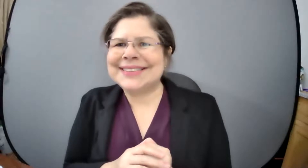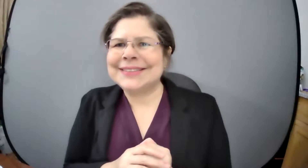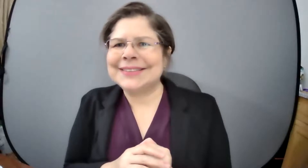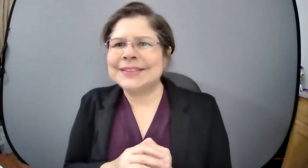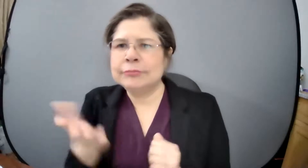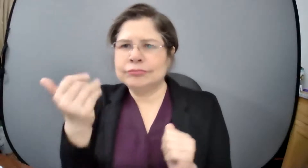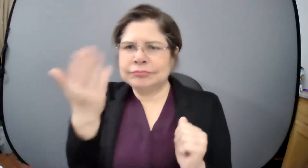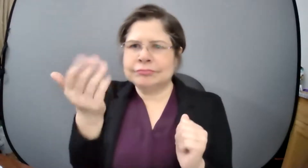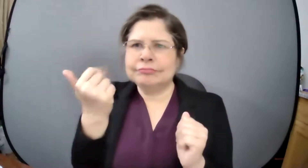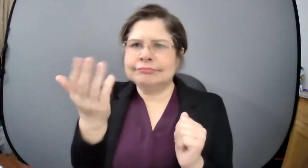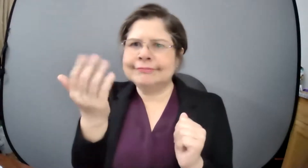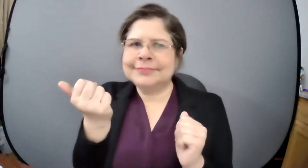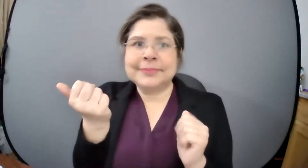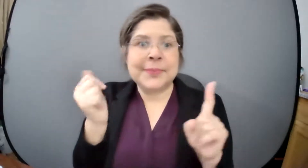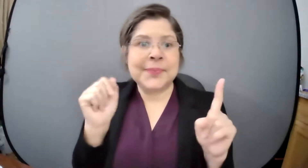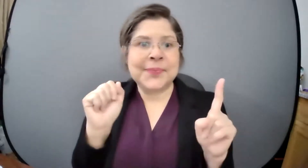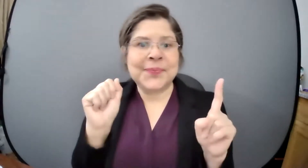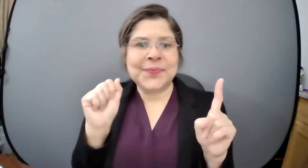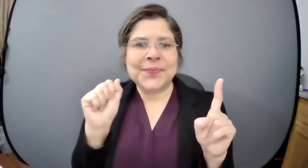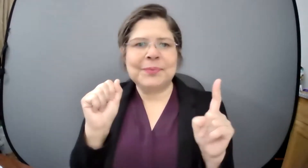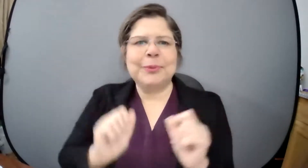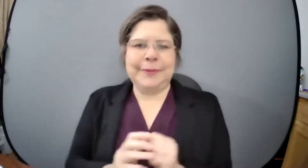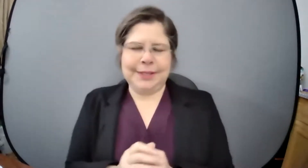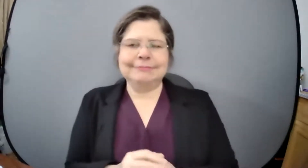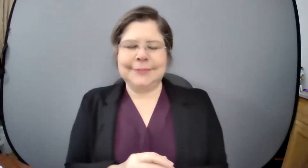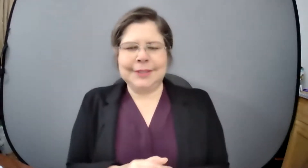entonces dame un break quiero que los vean a los dos